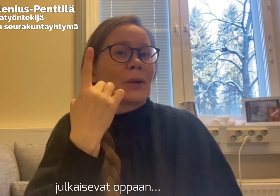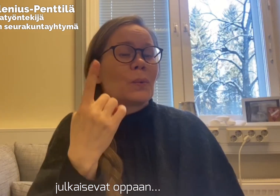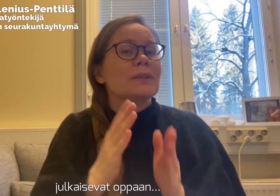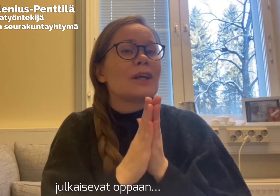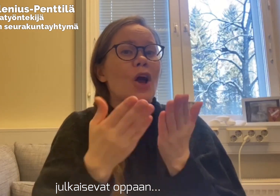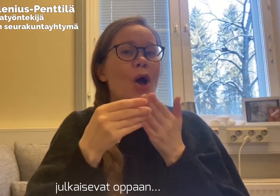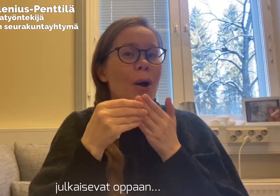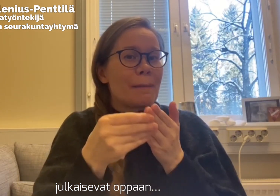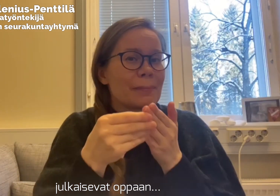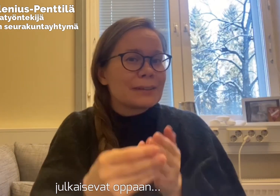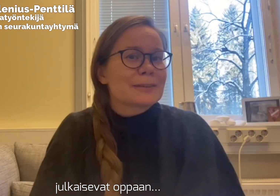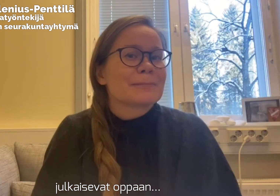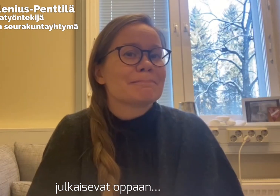julkaisevat oppaan.